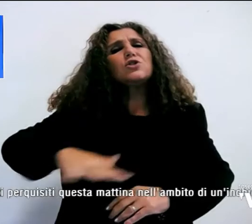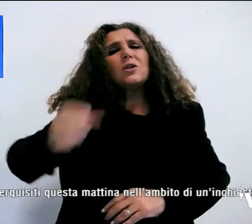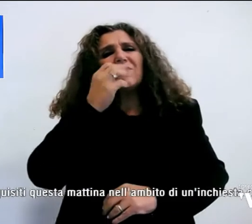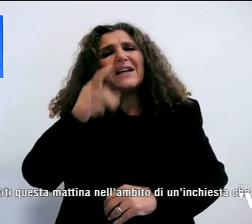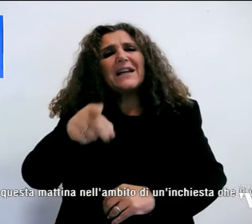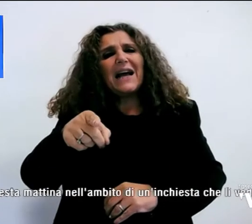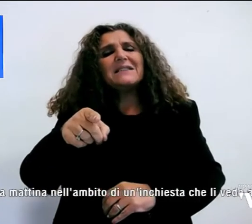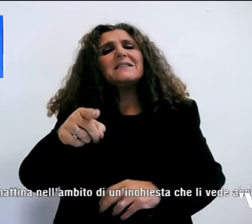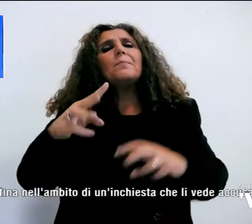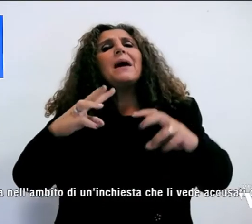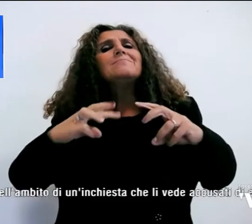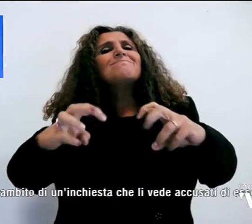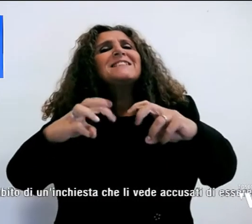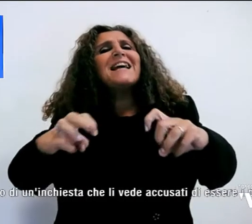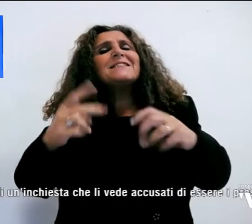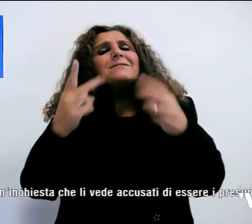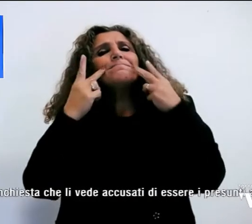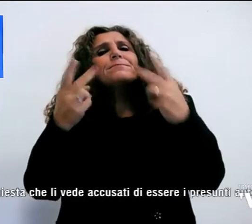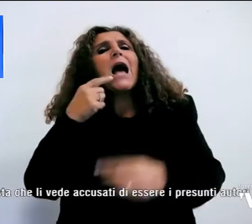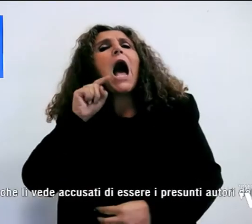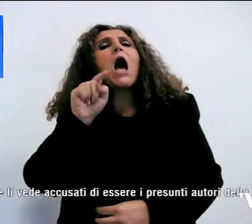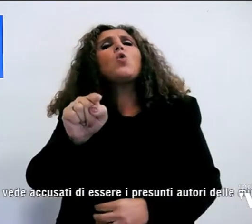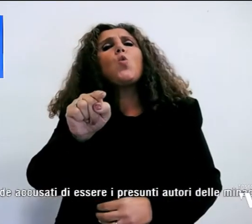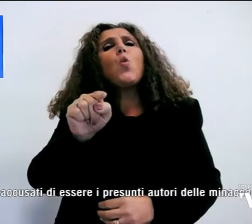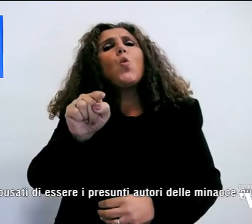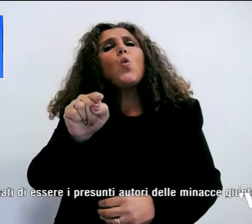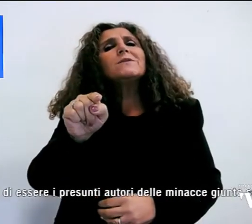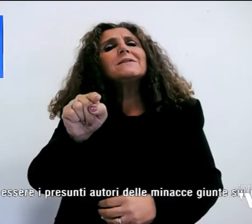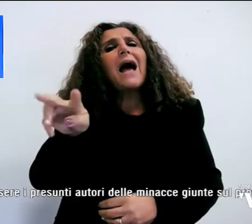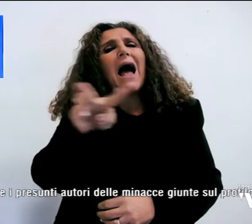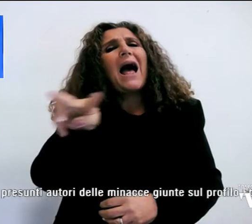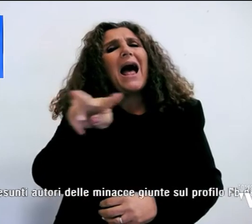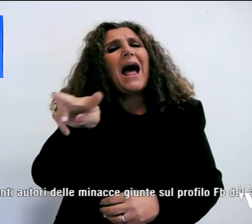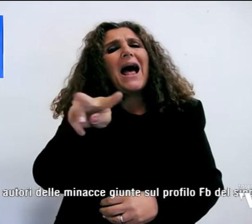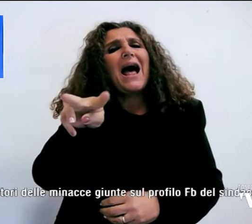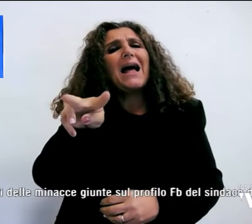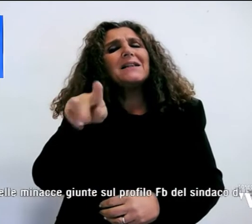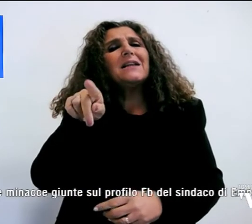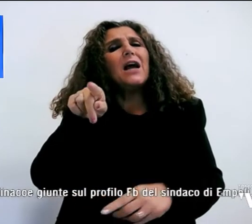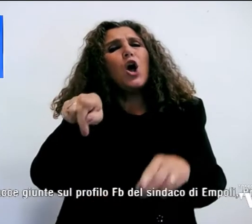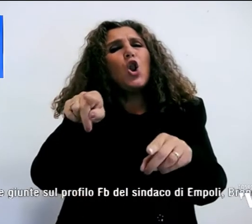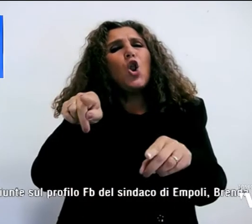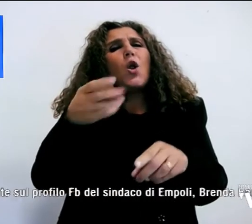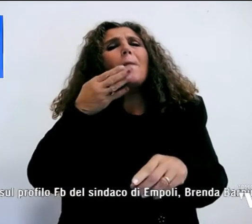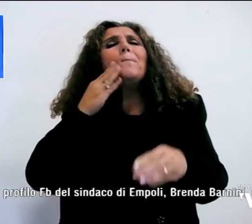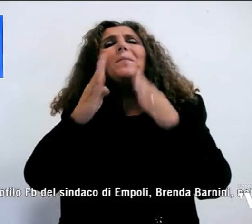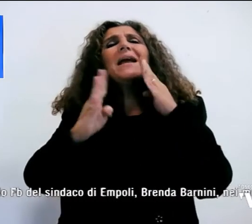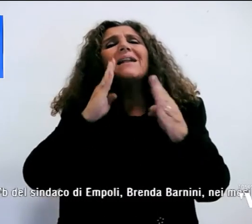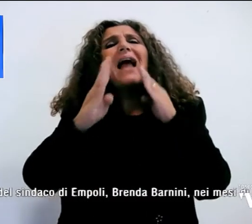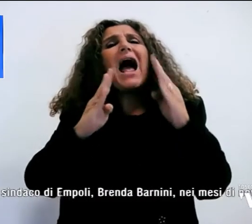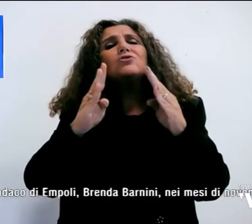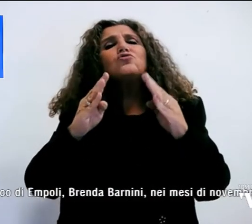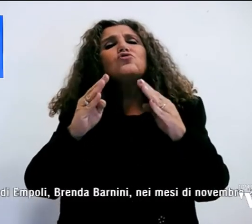una inchiesta che li vede accusati di essere i presunti autori delle minacce arrivate sul profilo Facebook